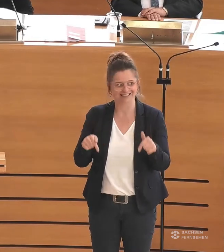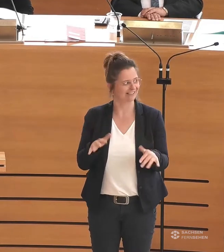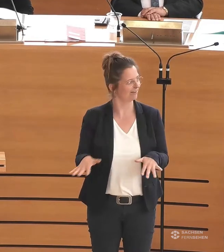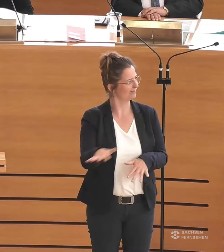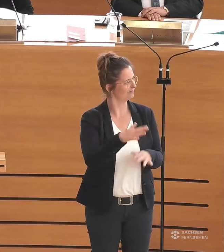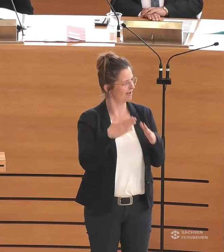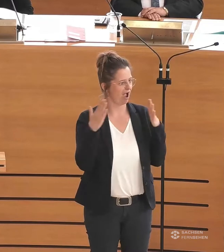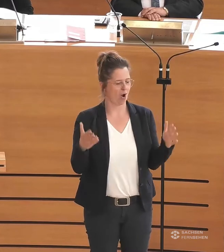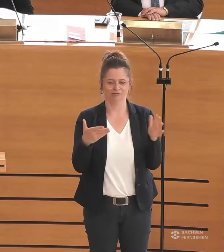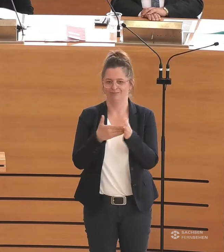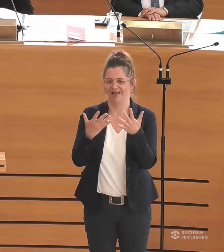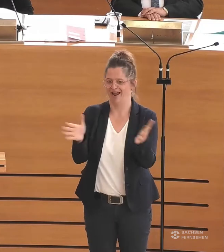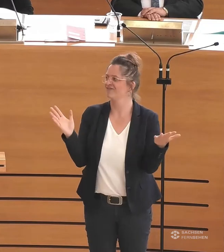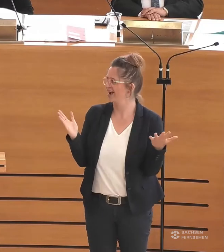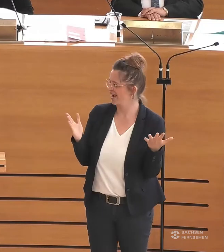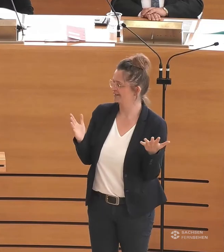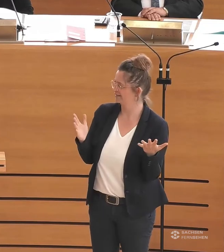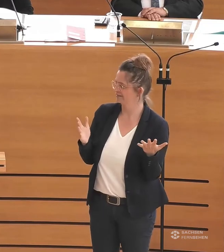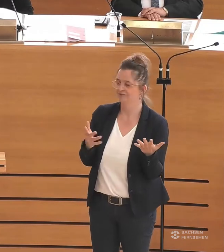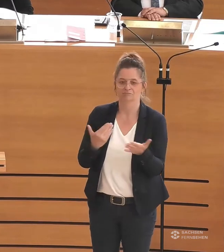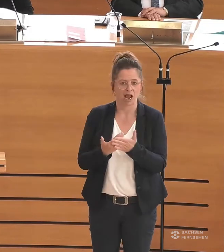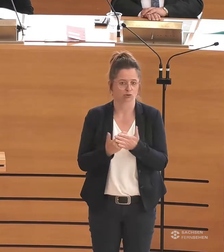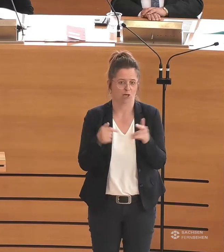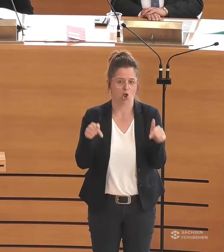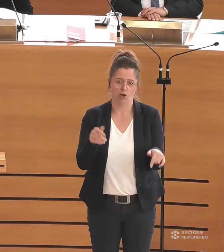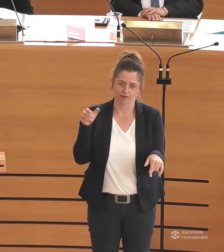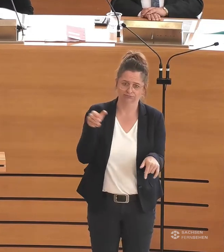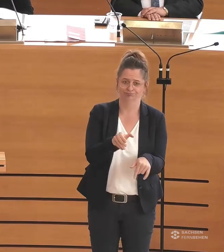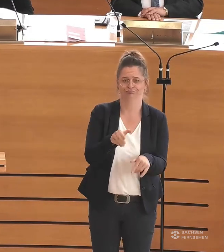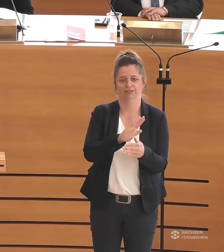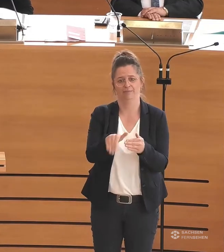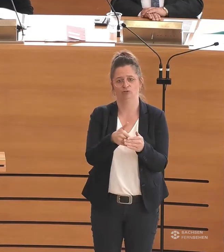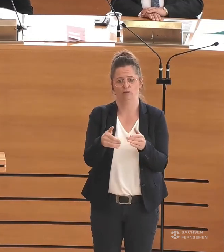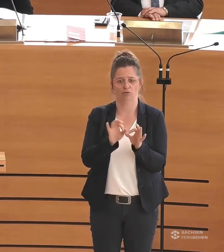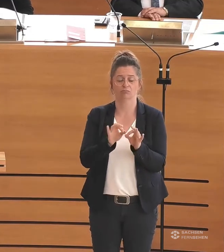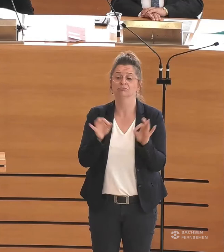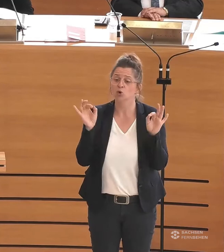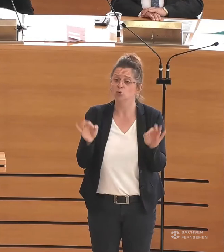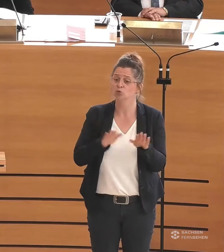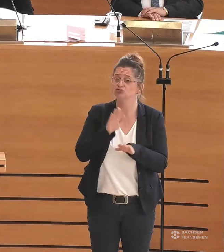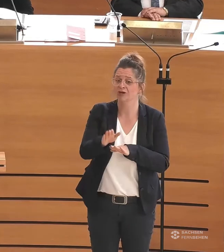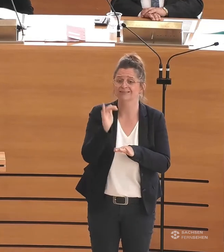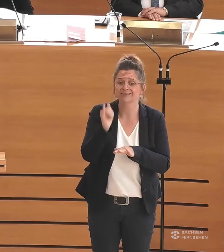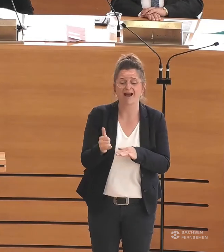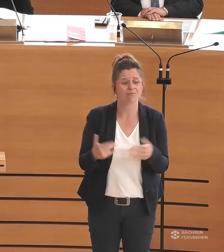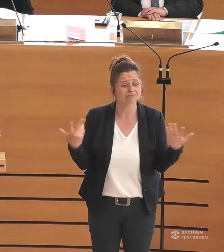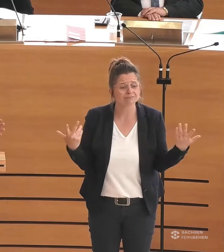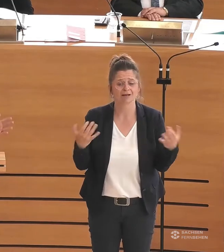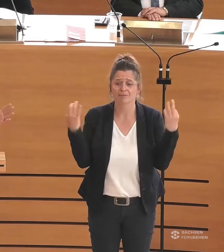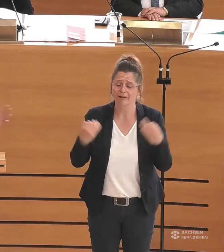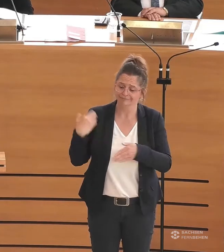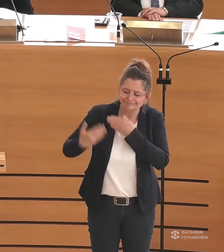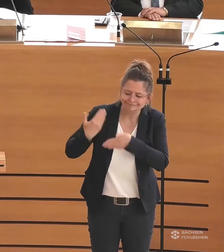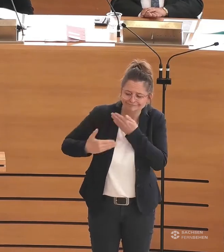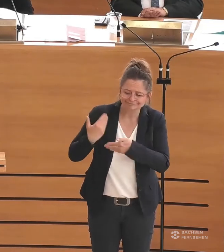bei uns im Haus. Die Tatsache, dass eben heute Gebärdendolmetscher da sind, ist ein guter Schritt. Aber eigentlich wäre es doch wichtig, dass wir sie